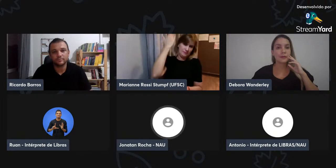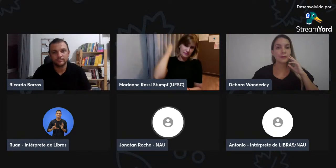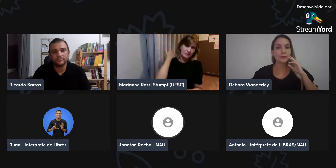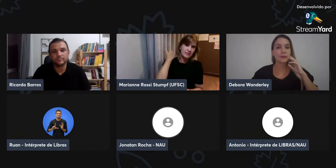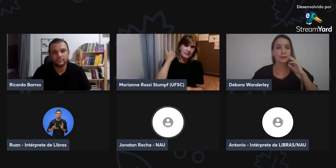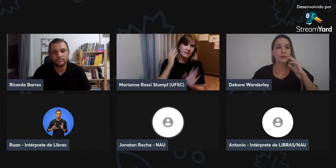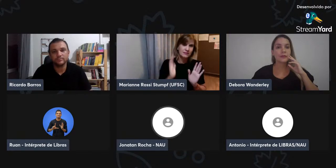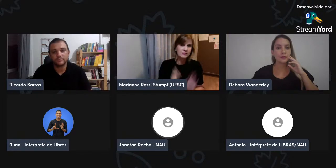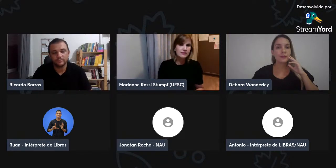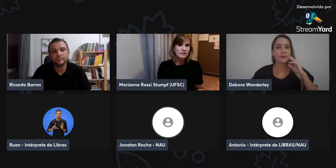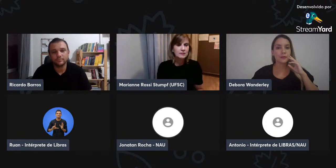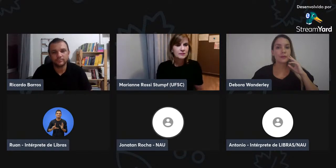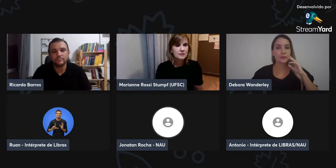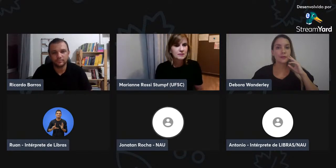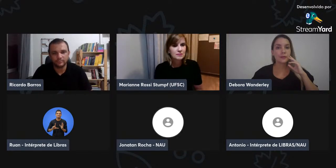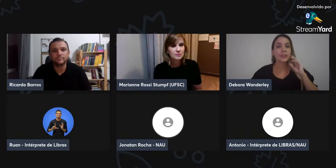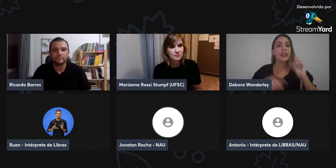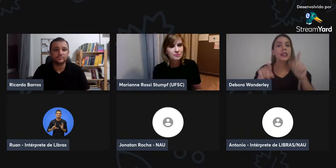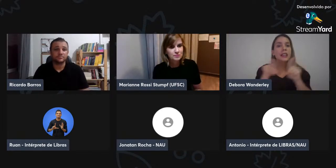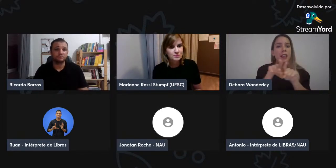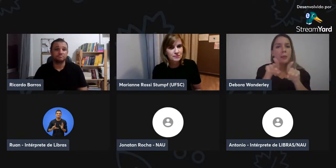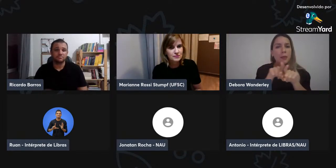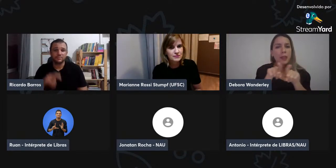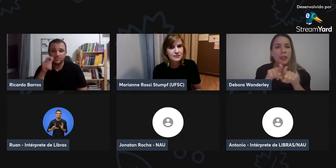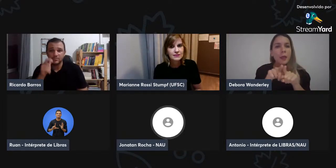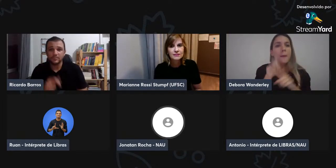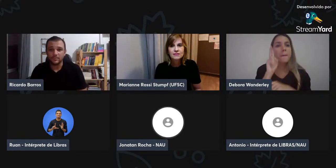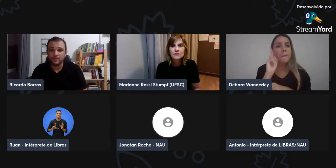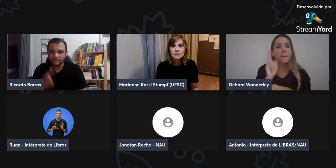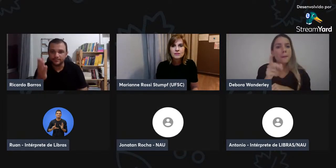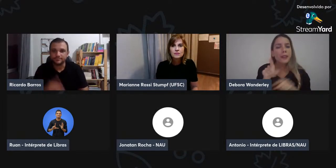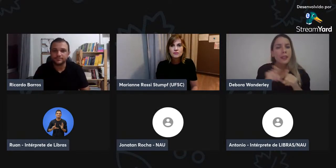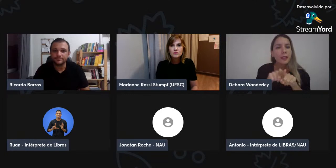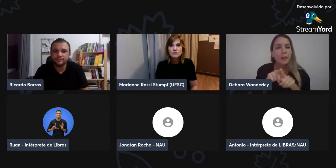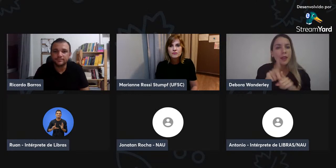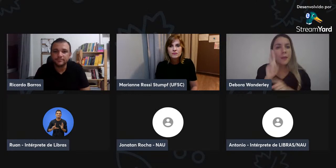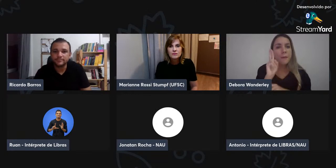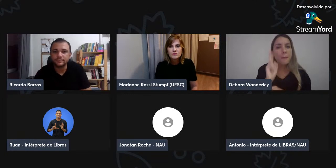então, parece que a aceitação está bem maior do que há, há um tempo atrás.